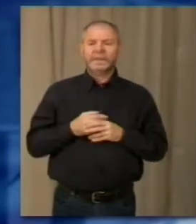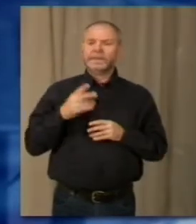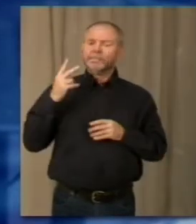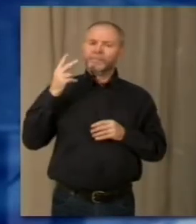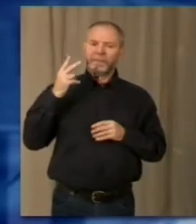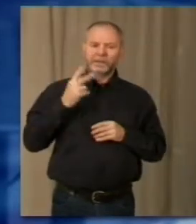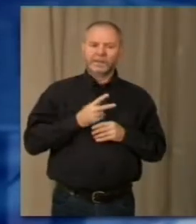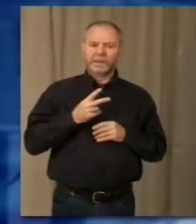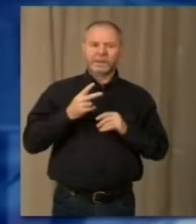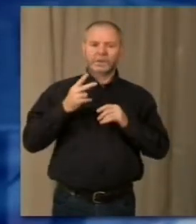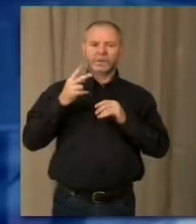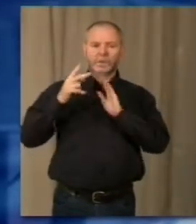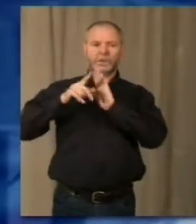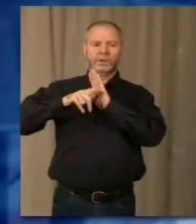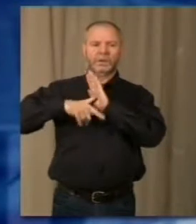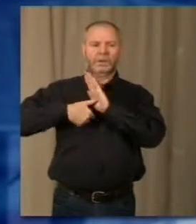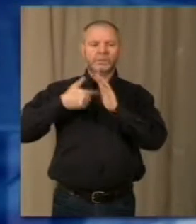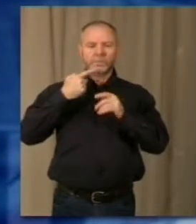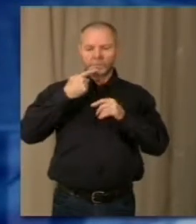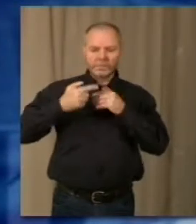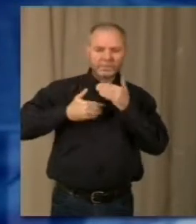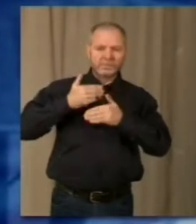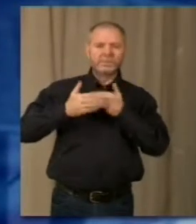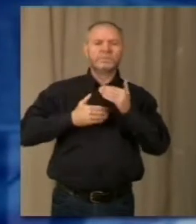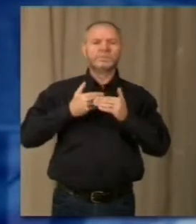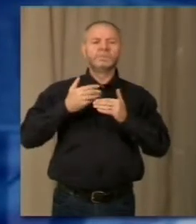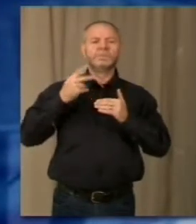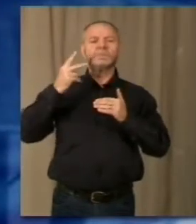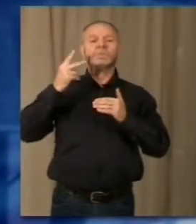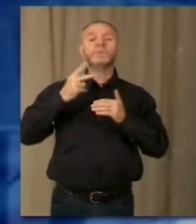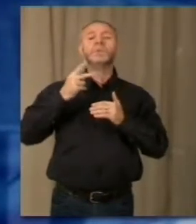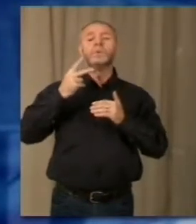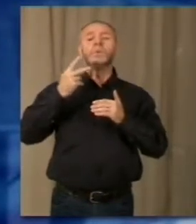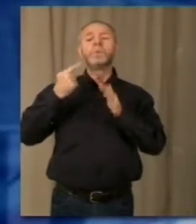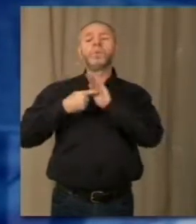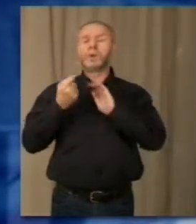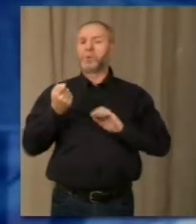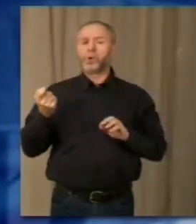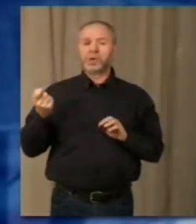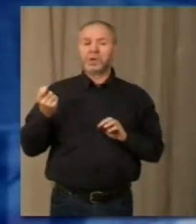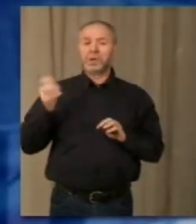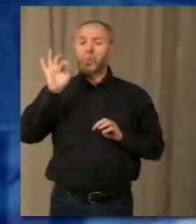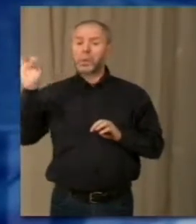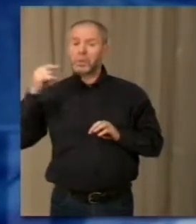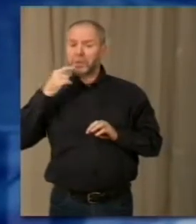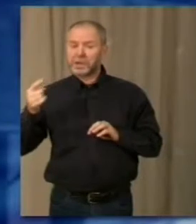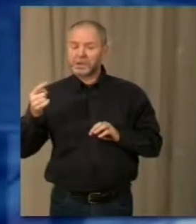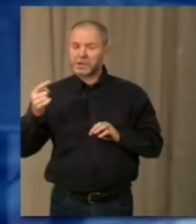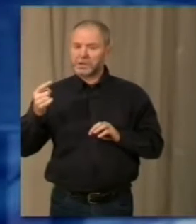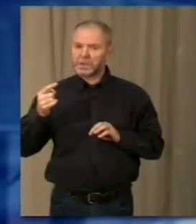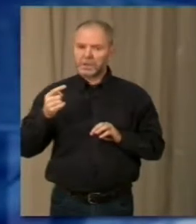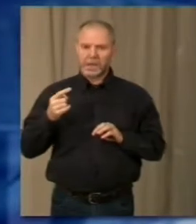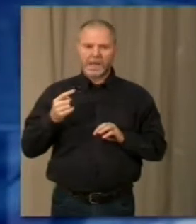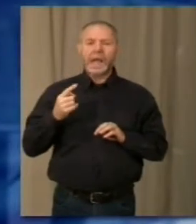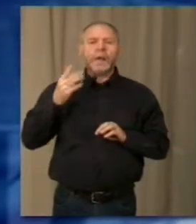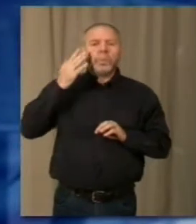replicato le tante voci circolate in questi giorni, soprattutto su chi lamenta che non ci siano abbastanza uomini impegnati sul cantiere. Non potrebbe essere